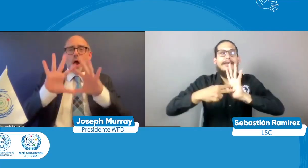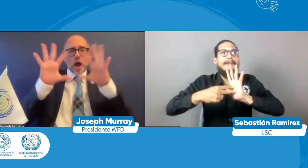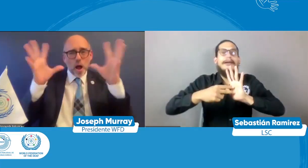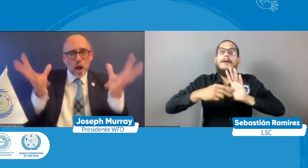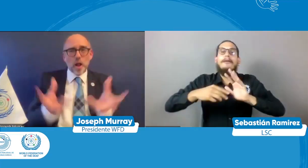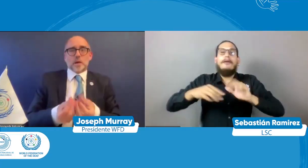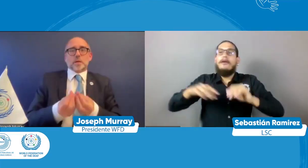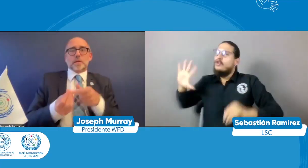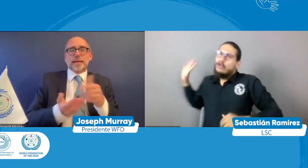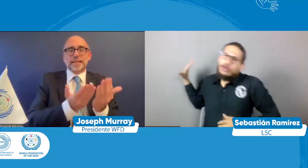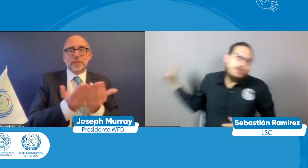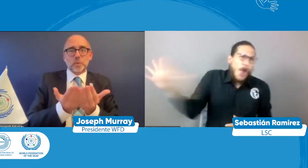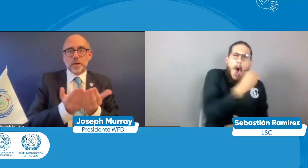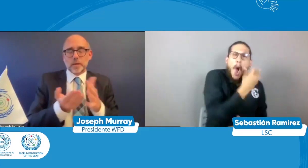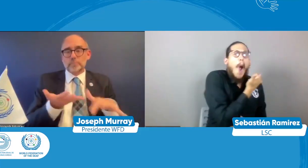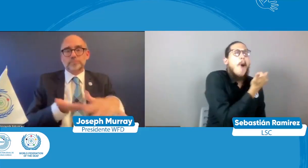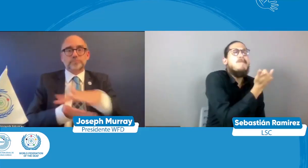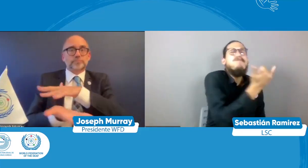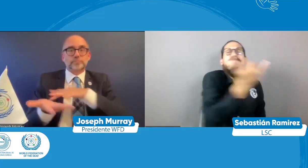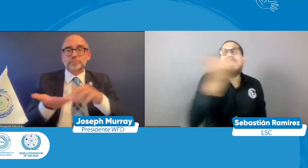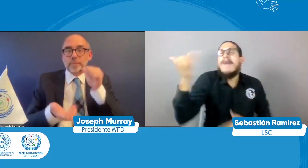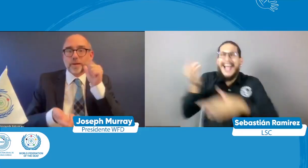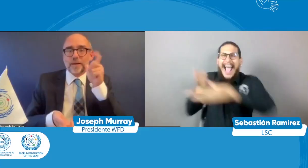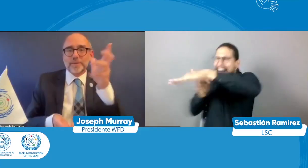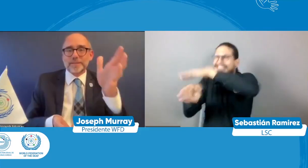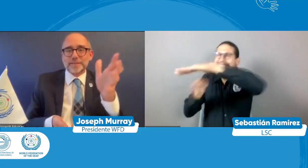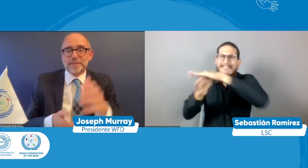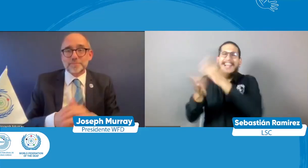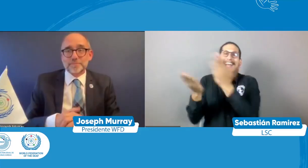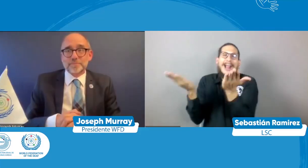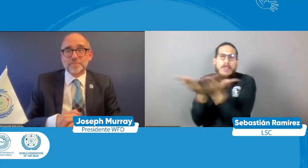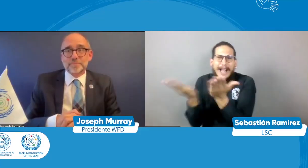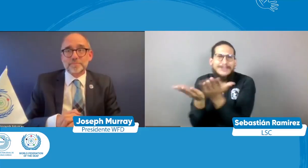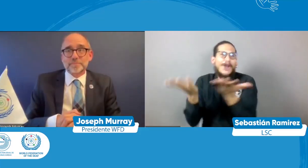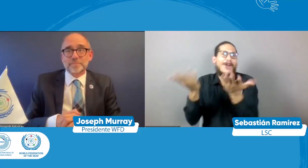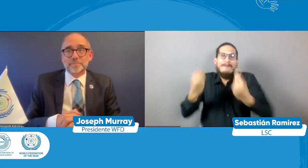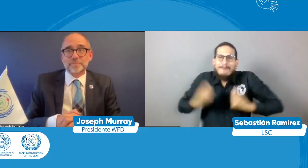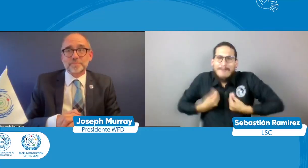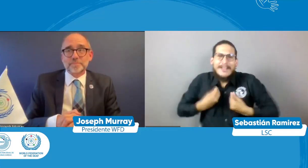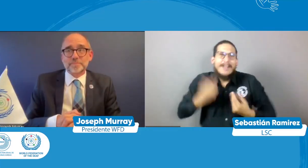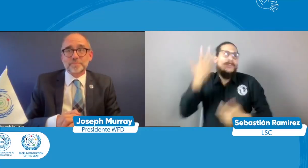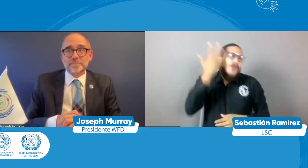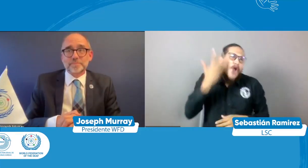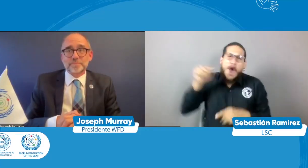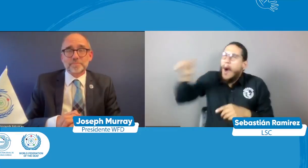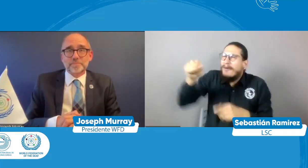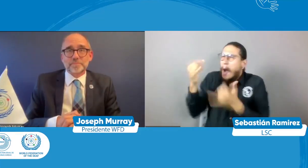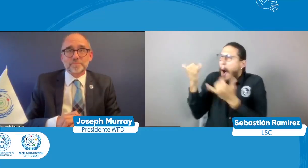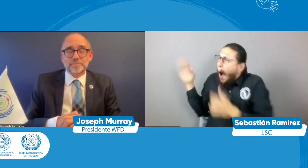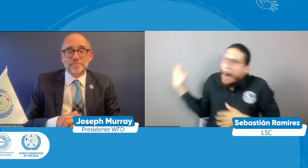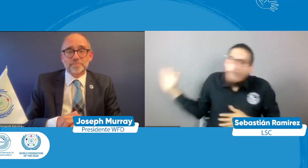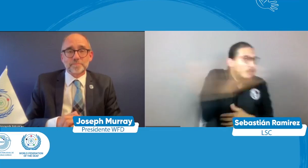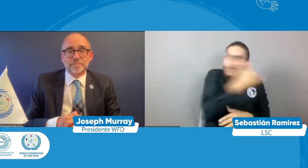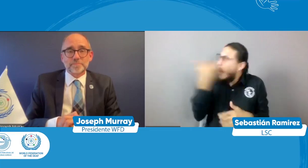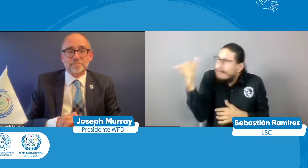una accesibilidad total global en la educación en la escuela diario cotidiano